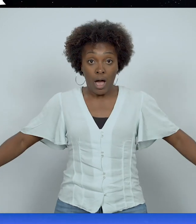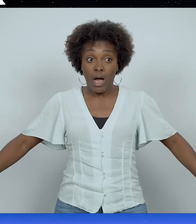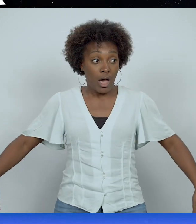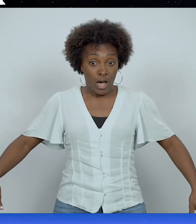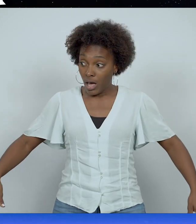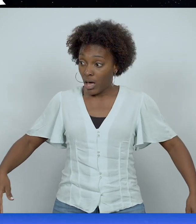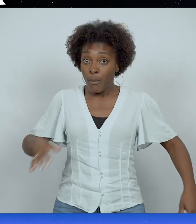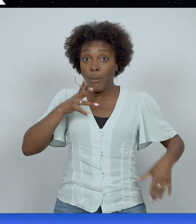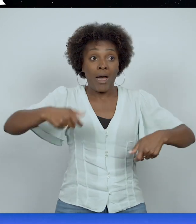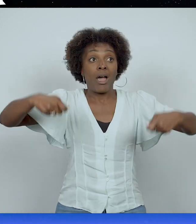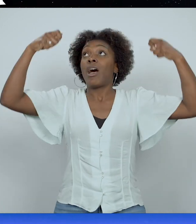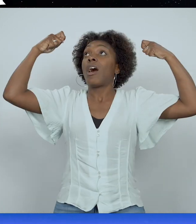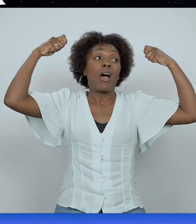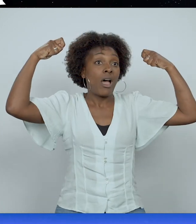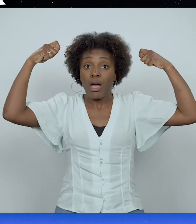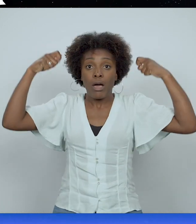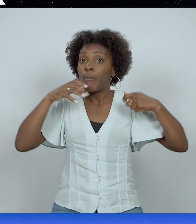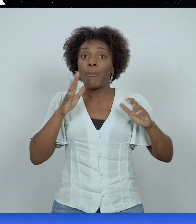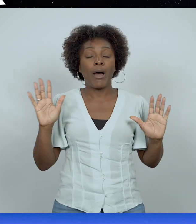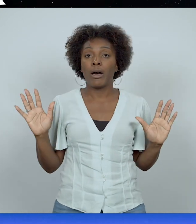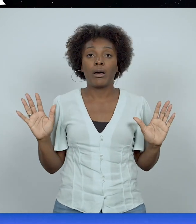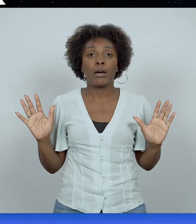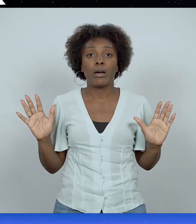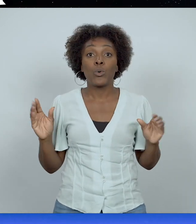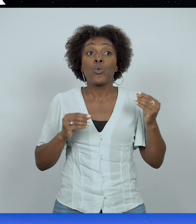'avoir rien pour se couvrir, ou même des fois pour se déguiser.